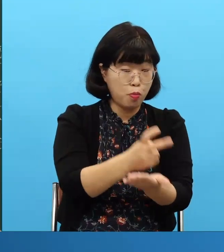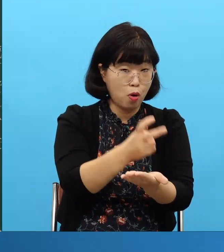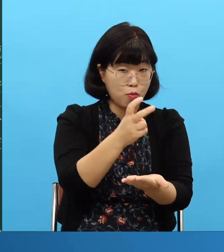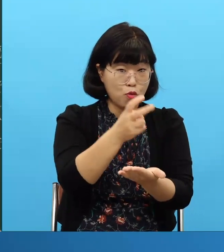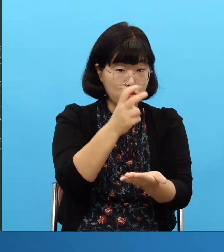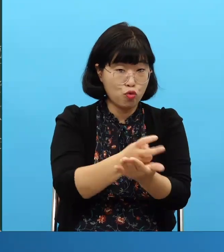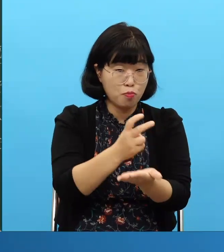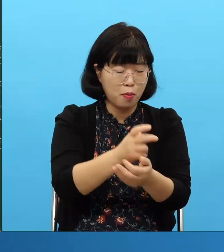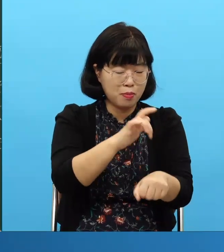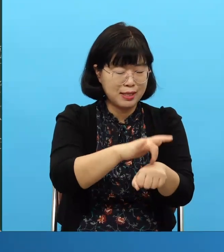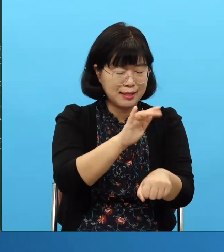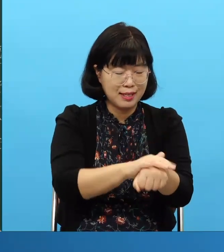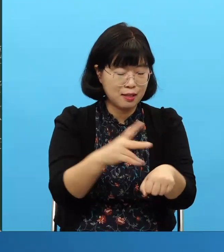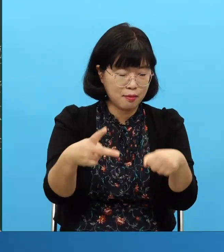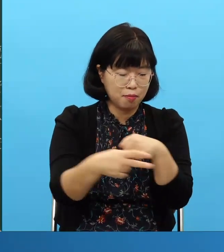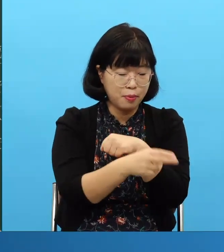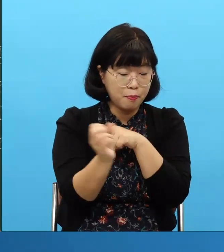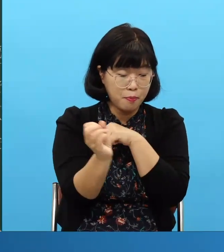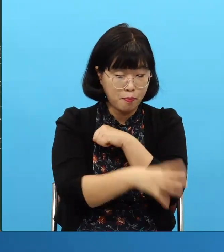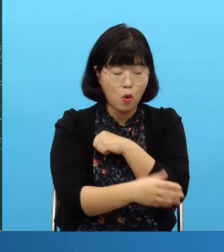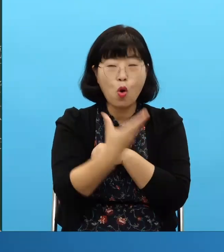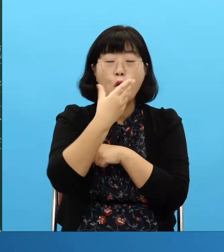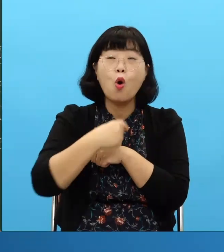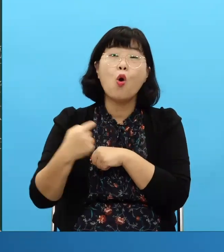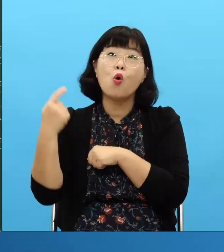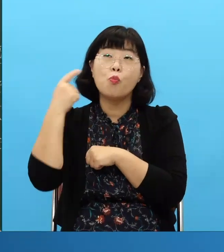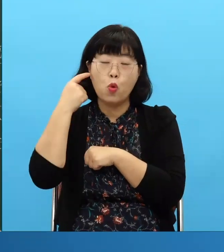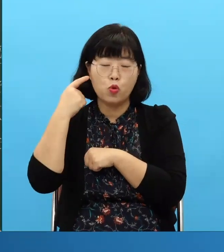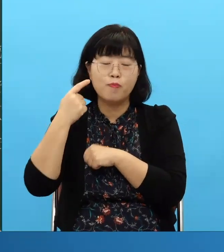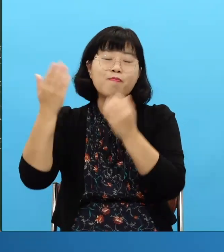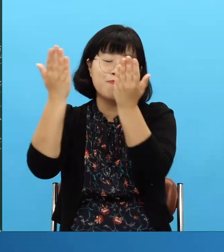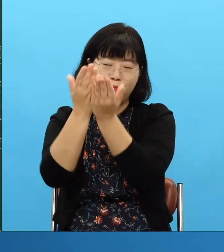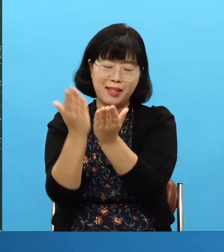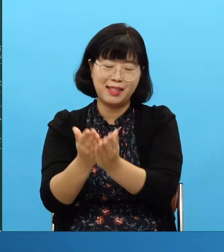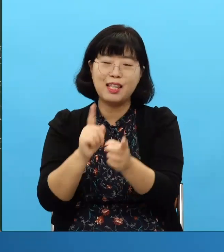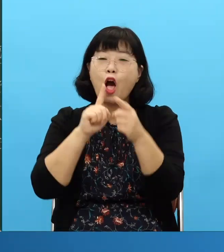Lo tomamos todo con el legalismo Tomen el pacto de Elevante ¿Lo entienden bien?